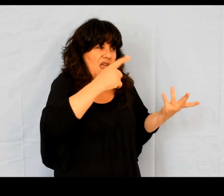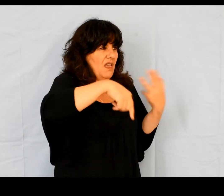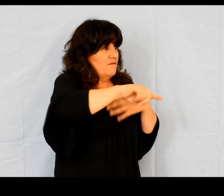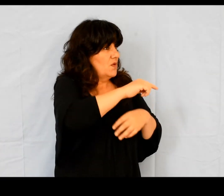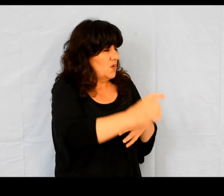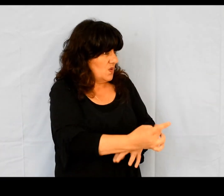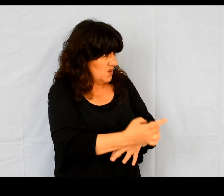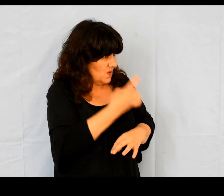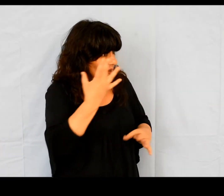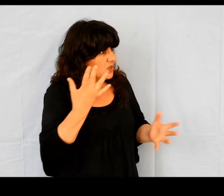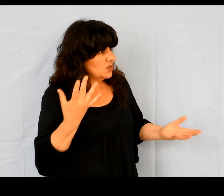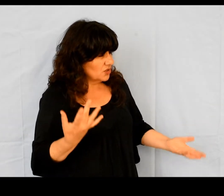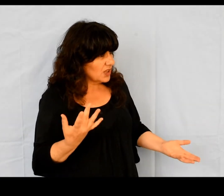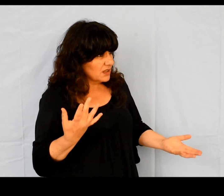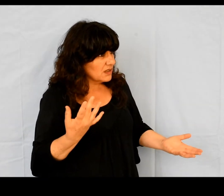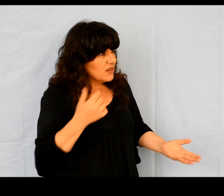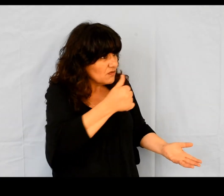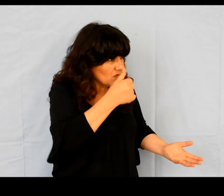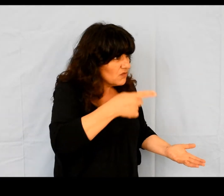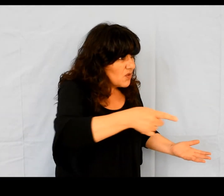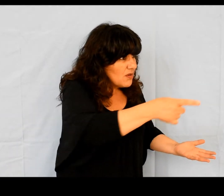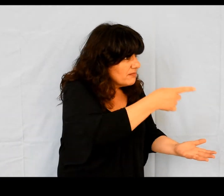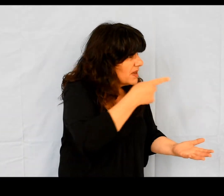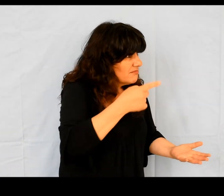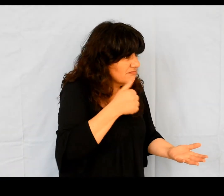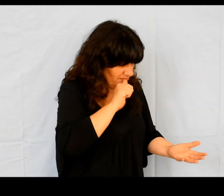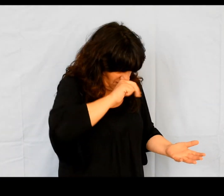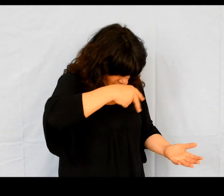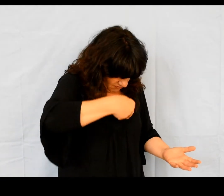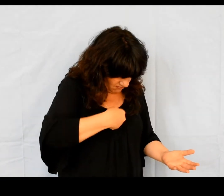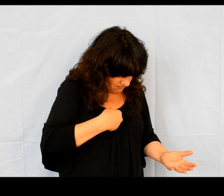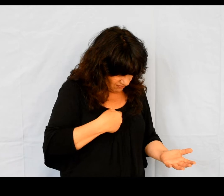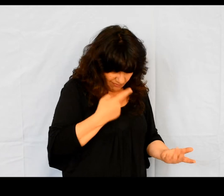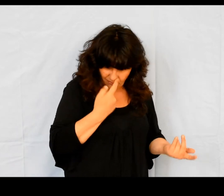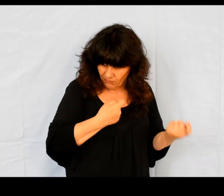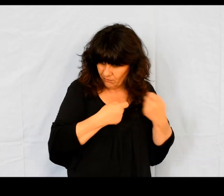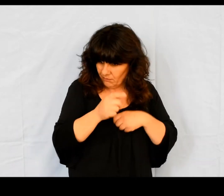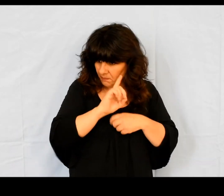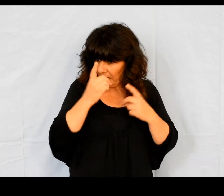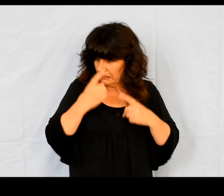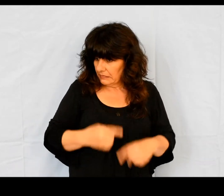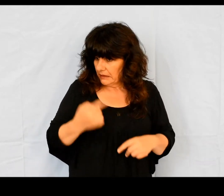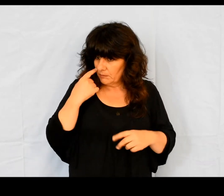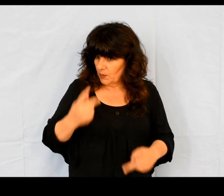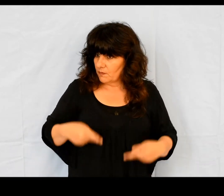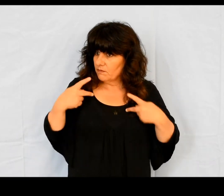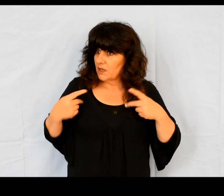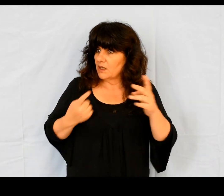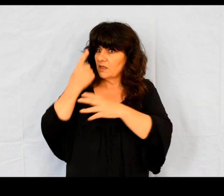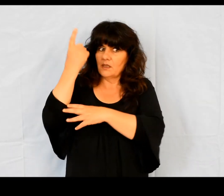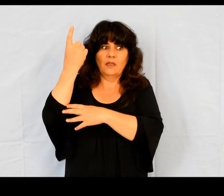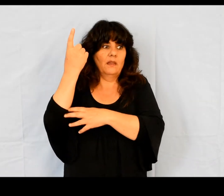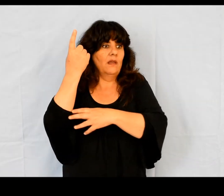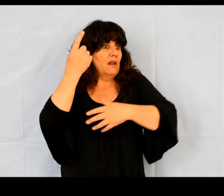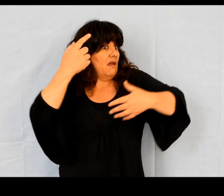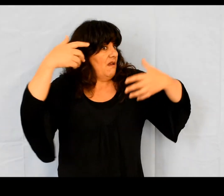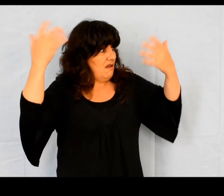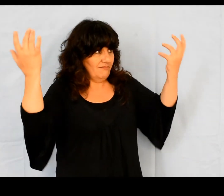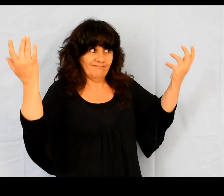et que vous-même ne vous jugez pas digne de la vie éternelle, Eh bien, nous nous